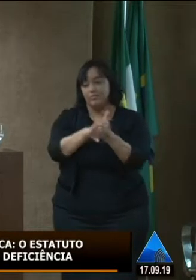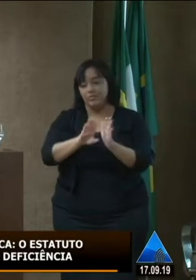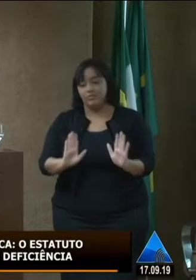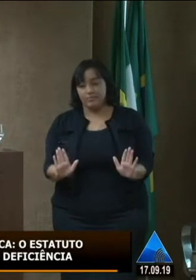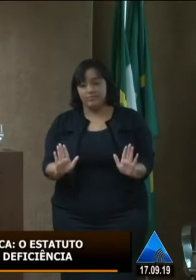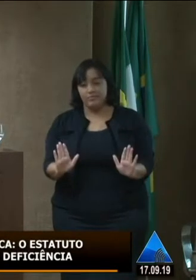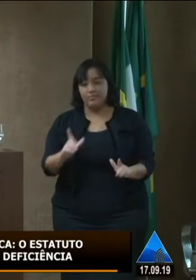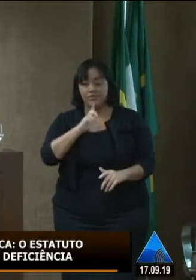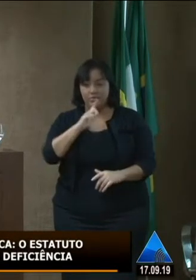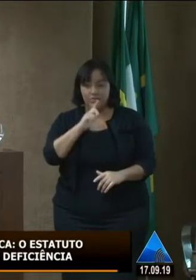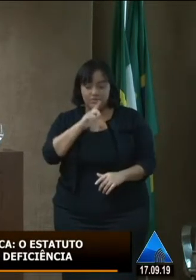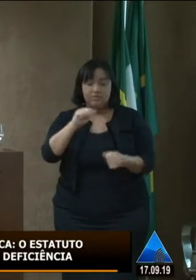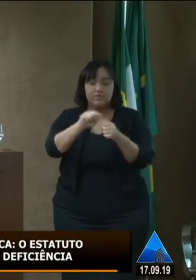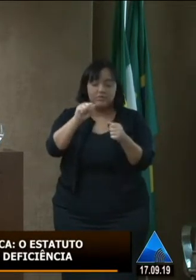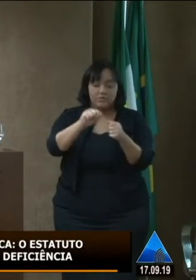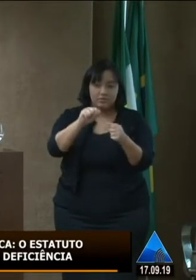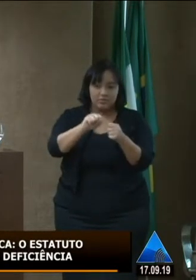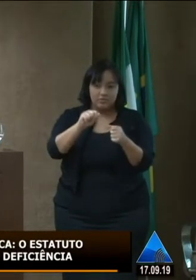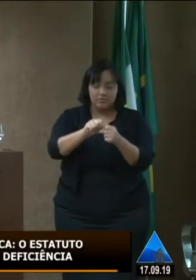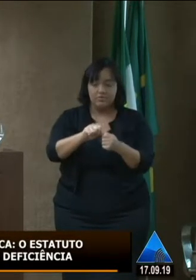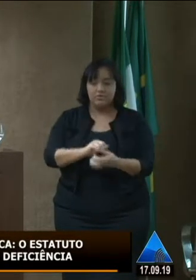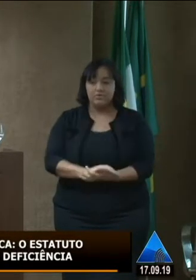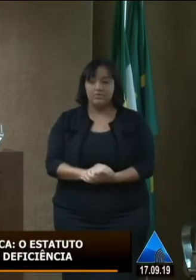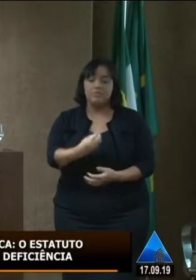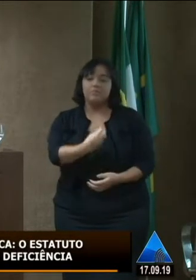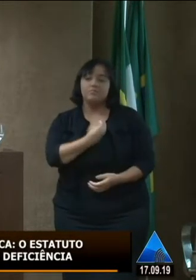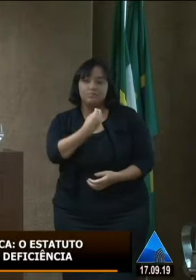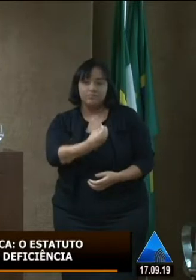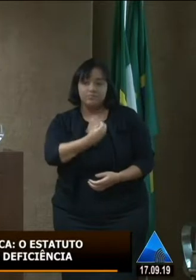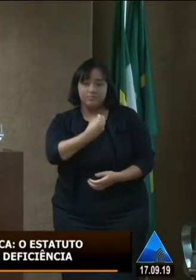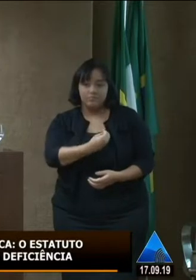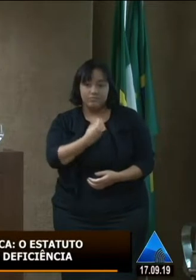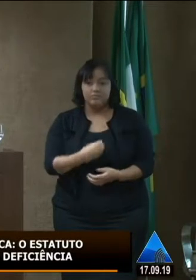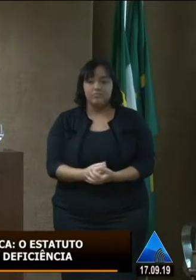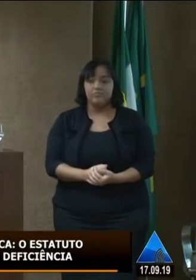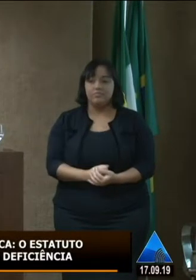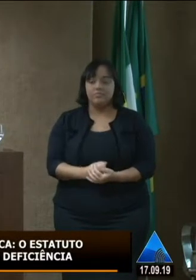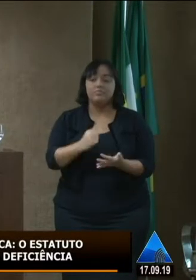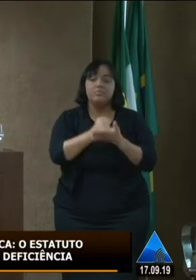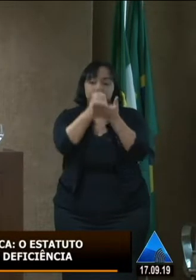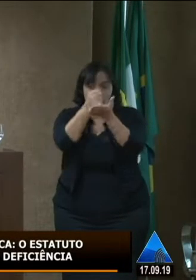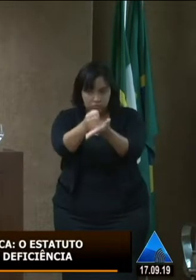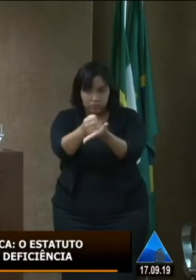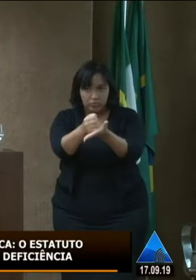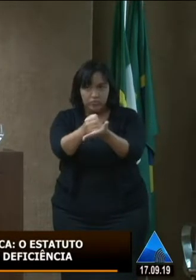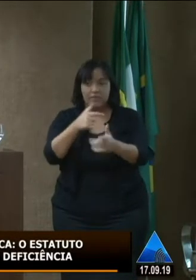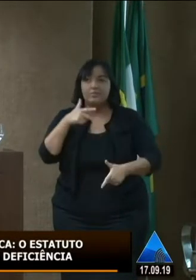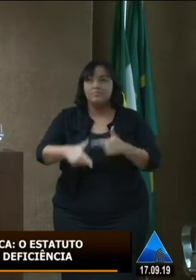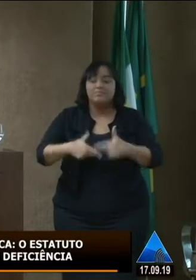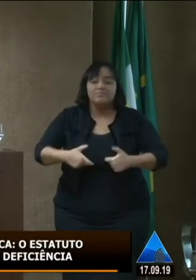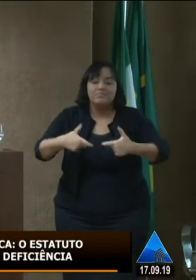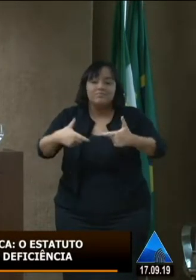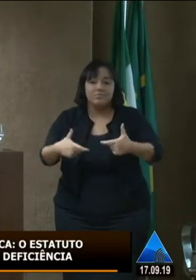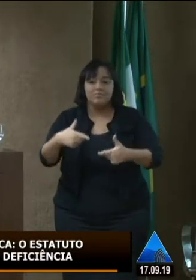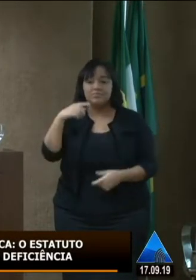tem feito da sua vida também entrado nesse movimento de luta pelos direitos